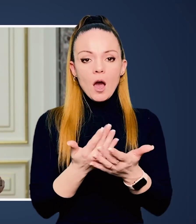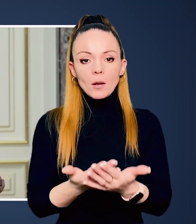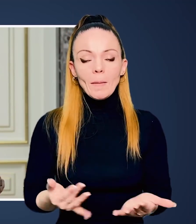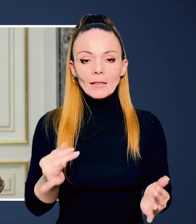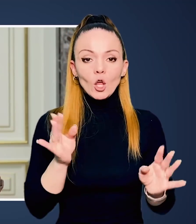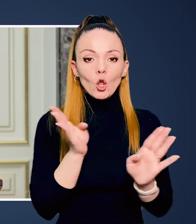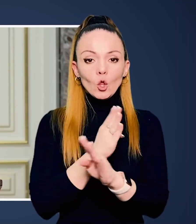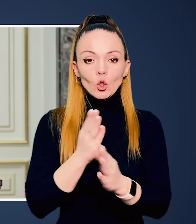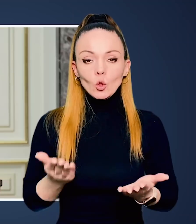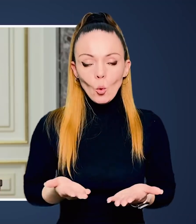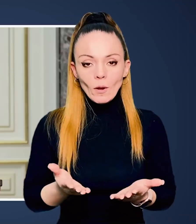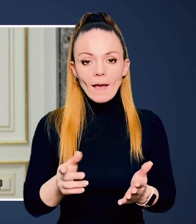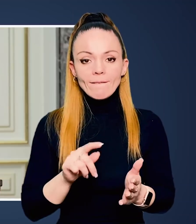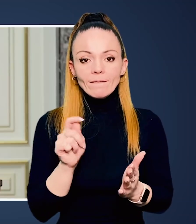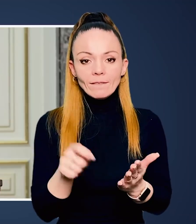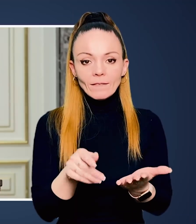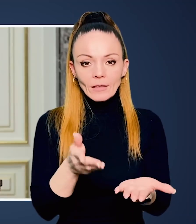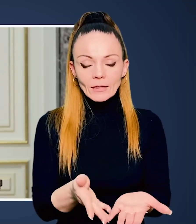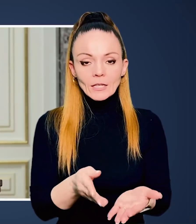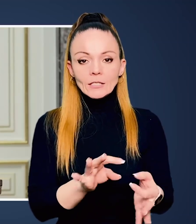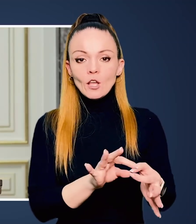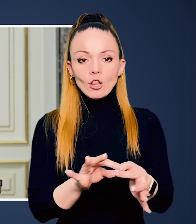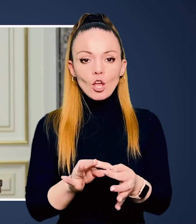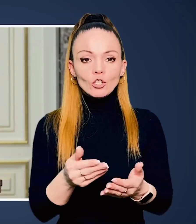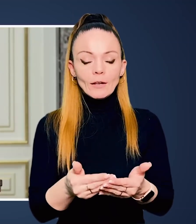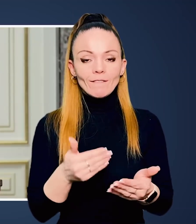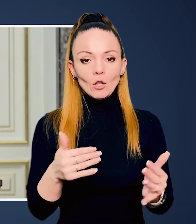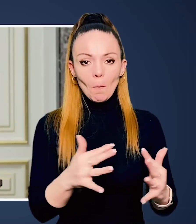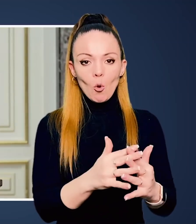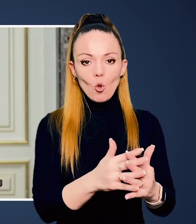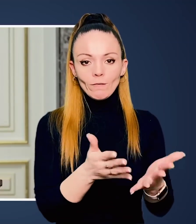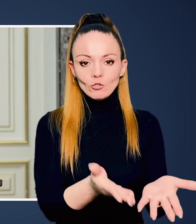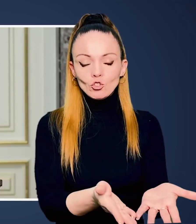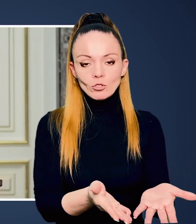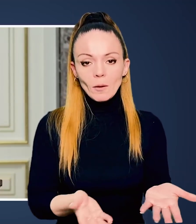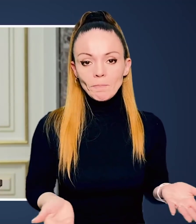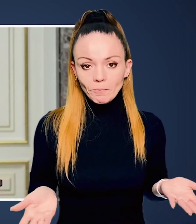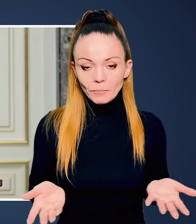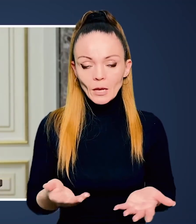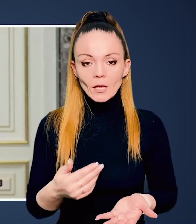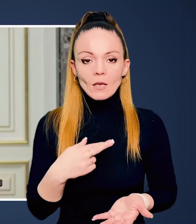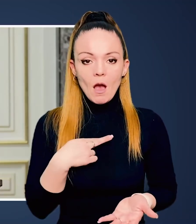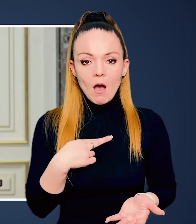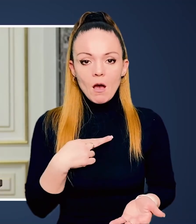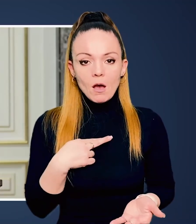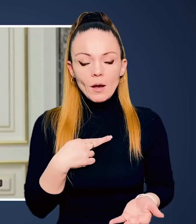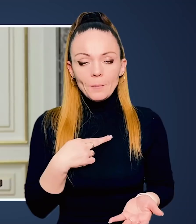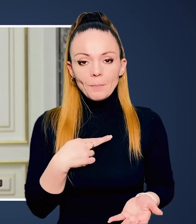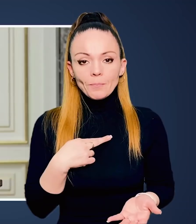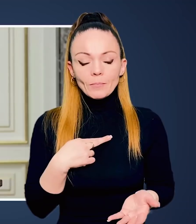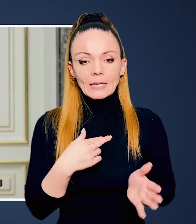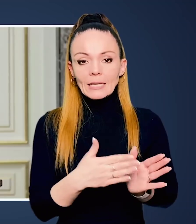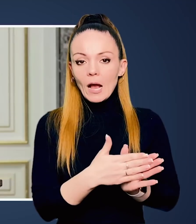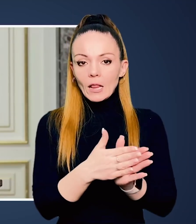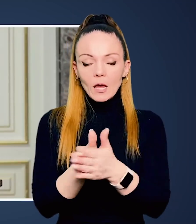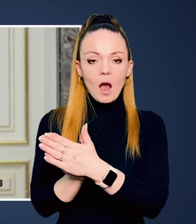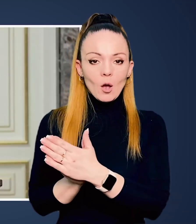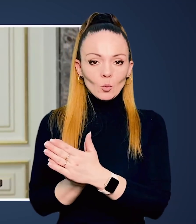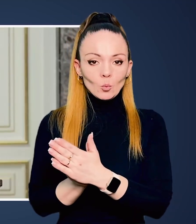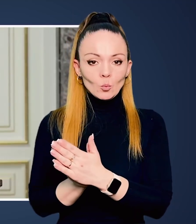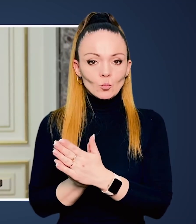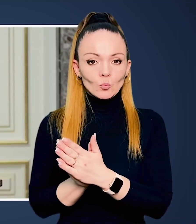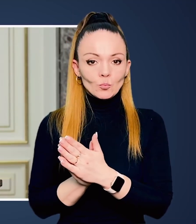гармати і доля війни залежить від бойовища. Я